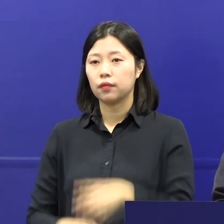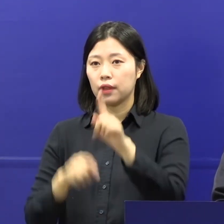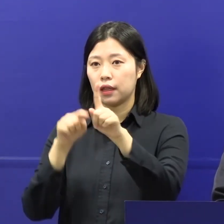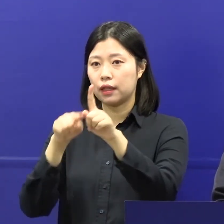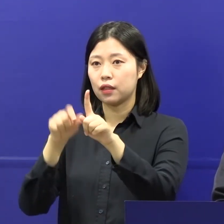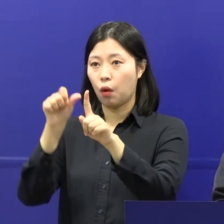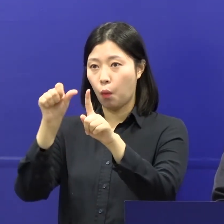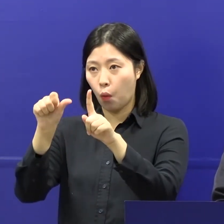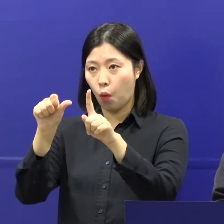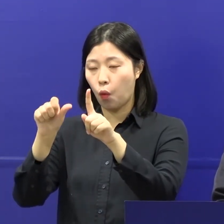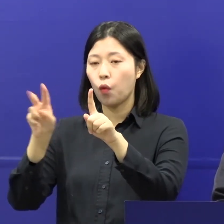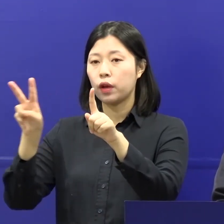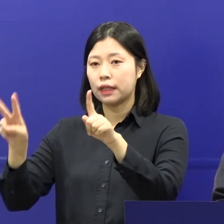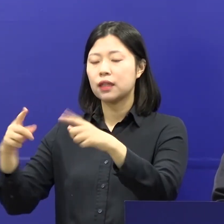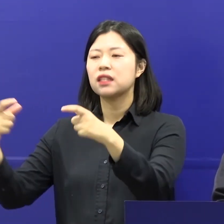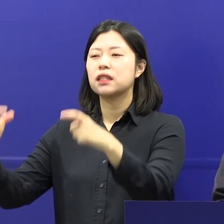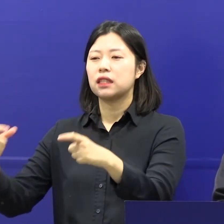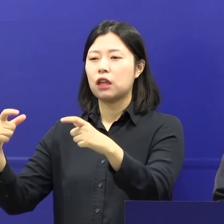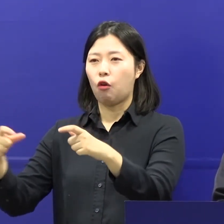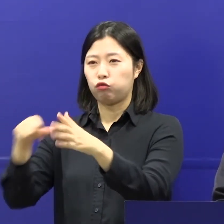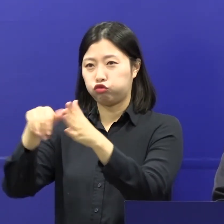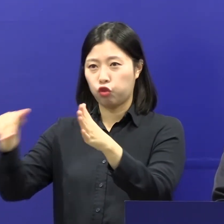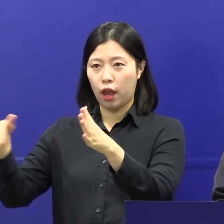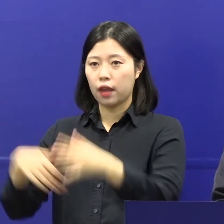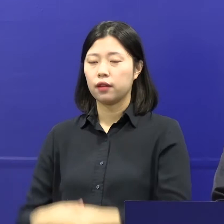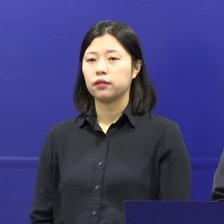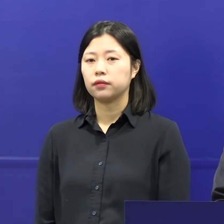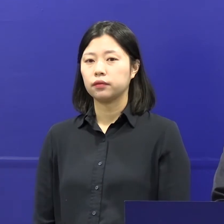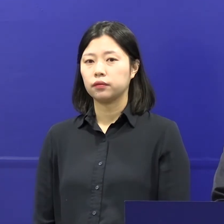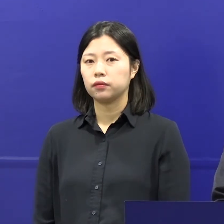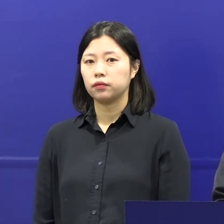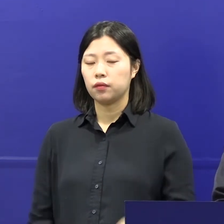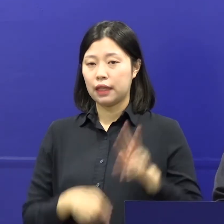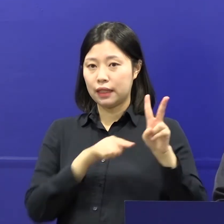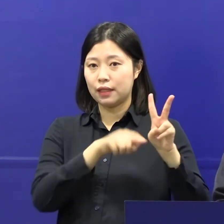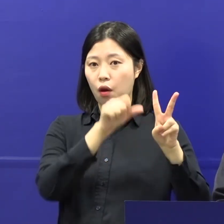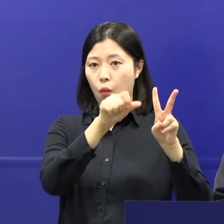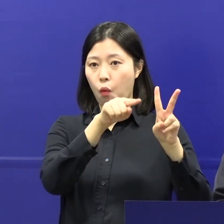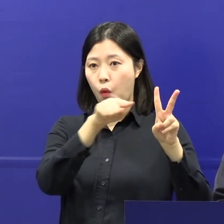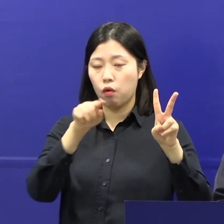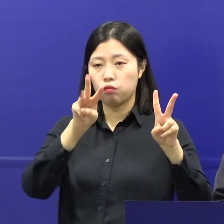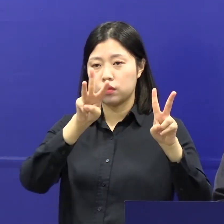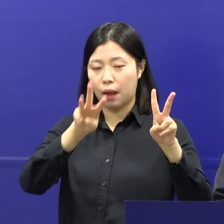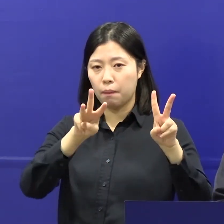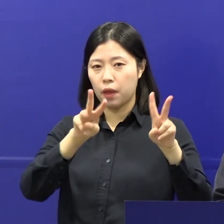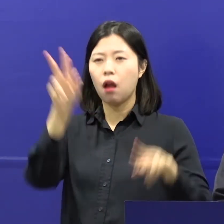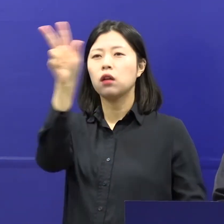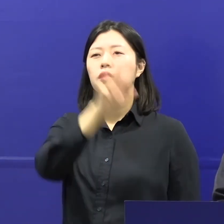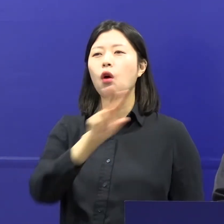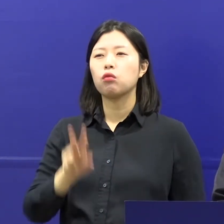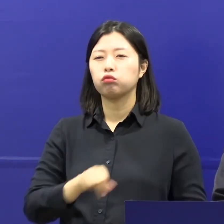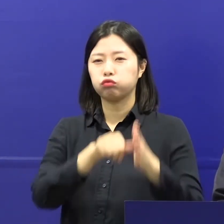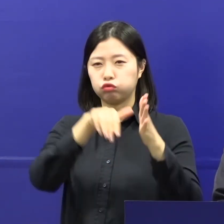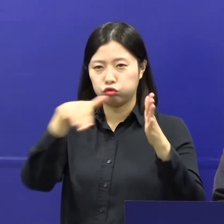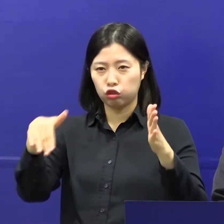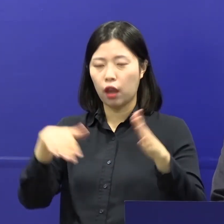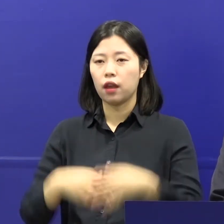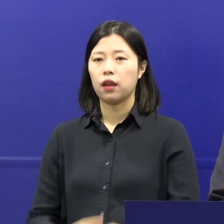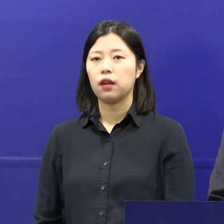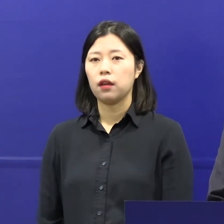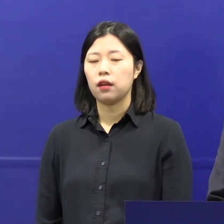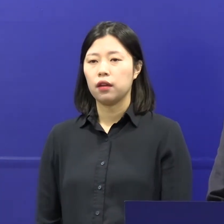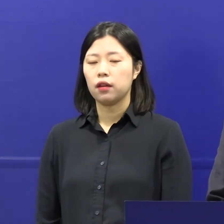.5단계와 2단계는 지역 유행 단계 그리고 2.5단계와 3단계는 전국 유행으로 분류하고